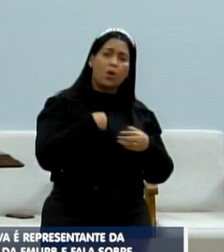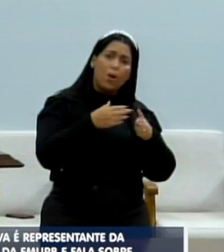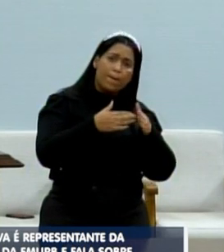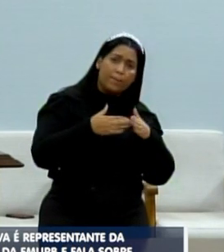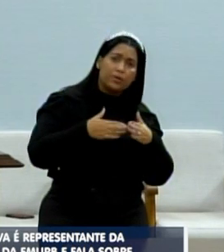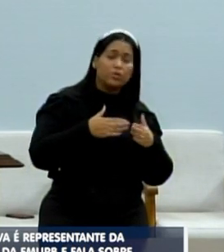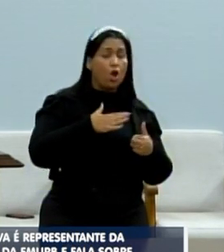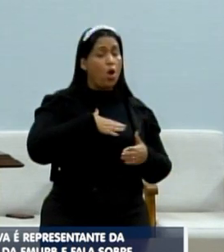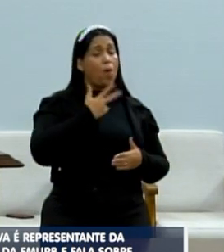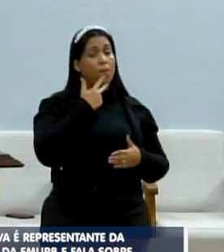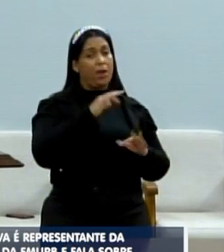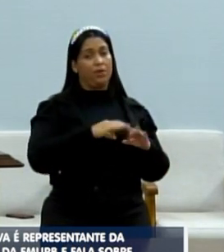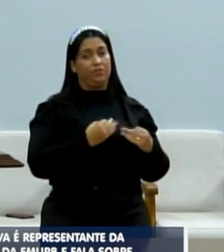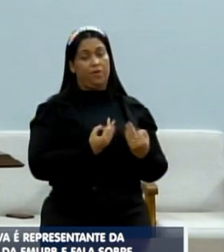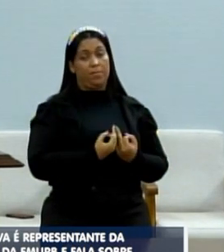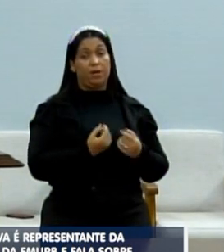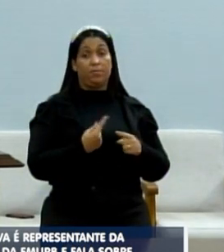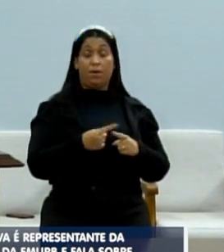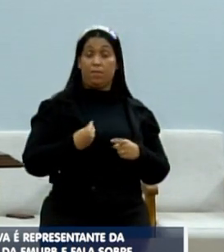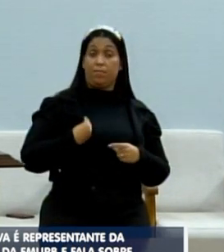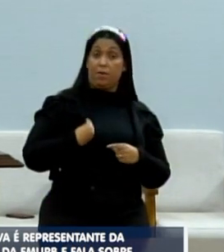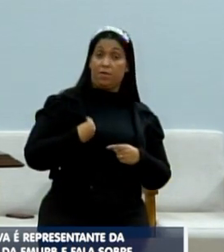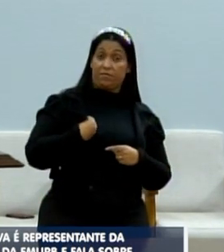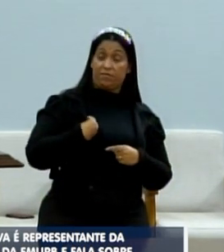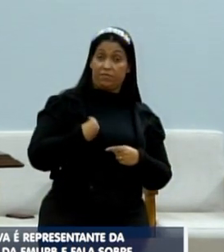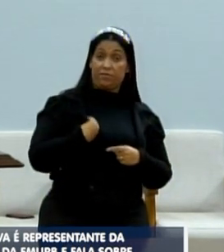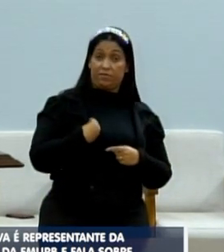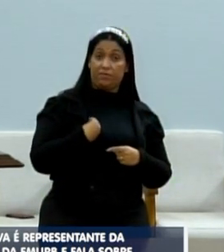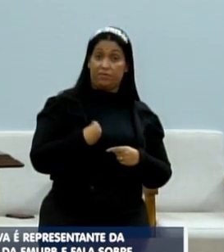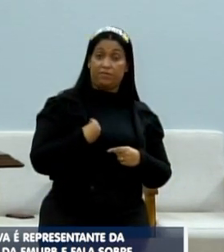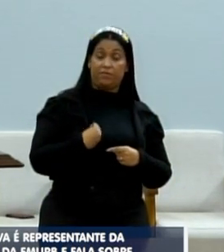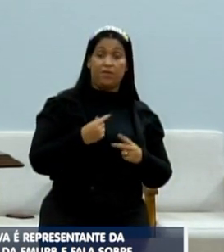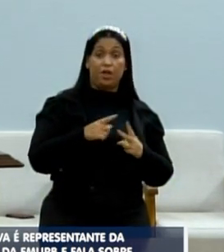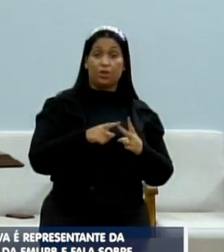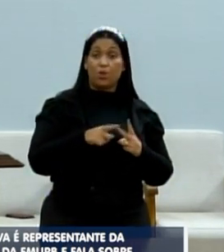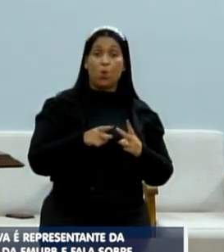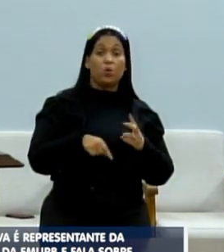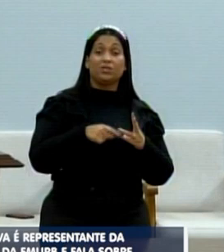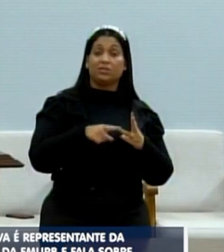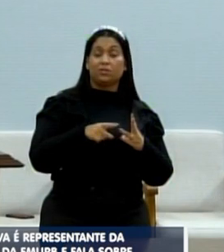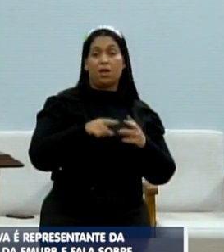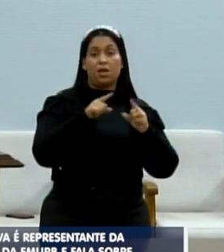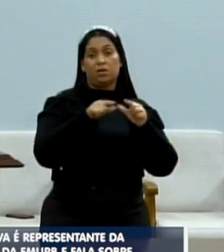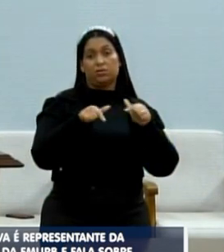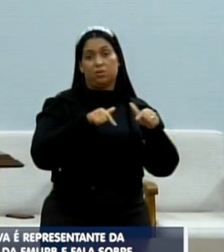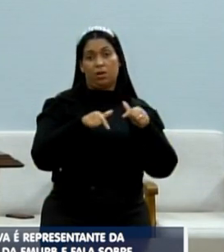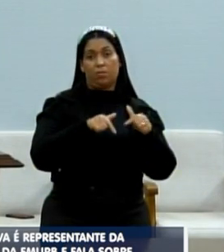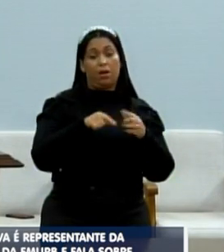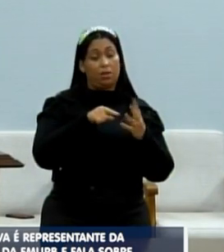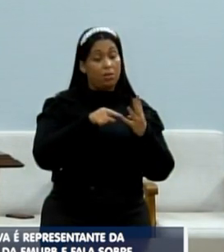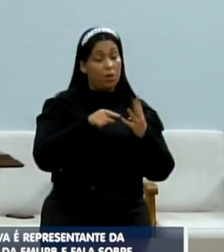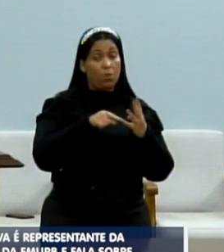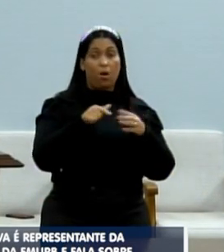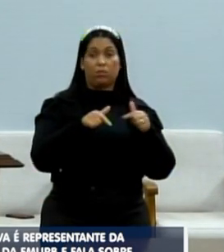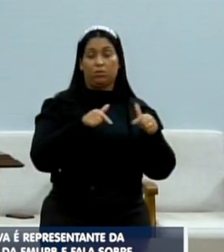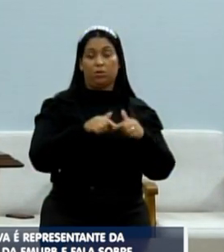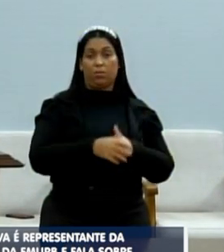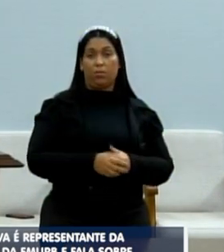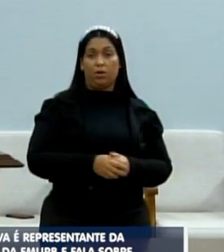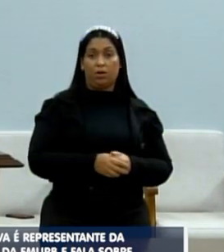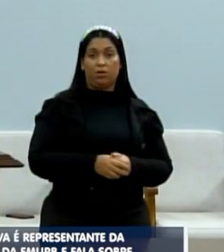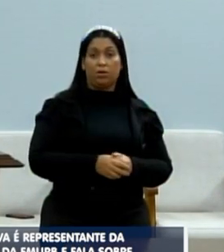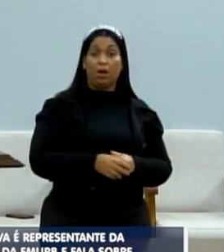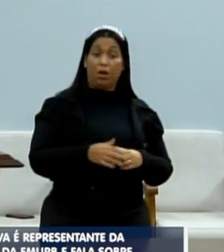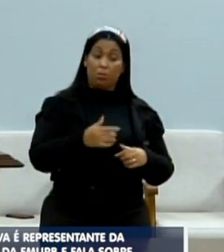como pai de família. Porque para a gente sobreviver ali, gente tem que puxar dois, três empregos e até quatro. Entendeu? Isso que eu tenho